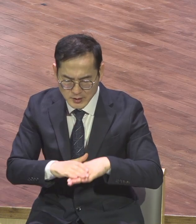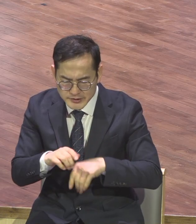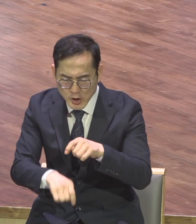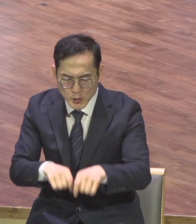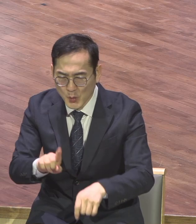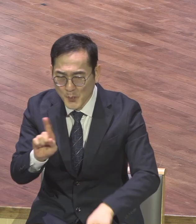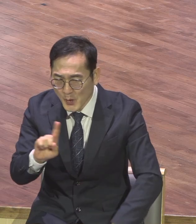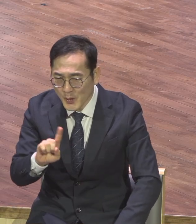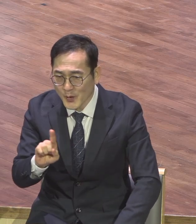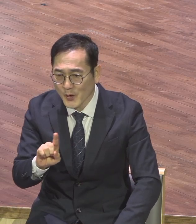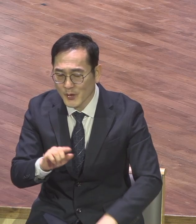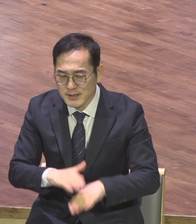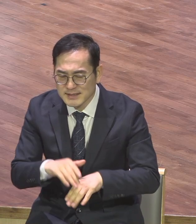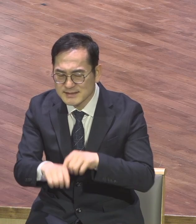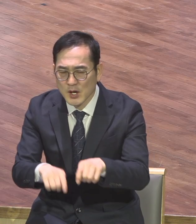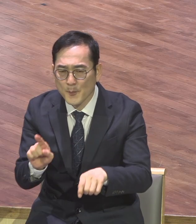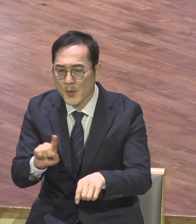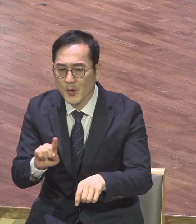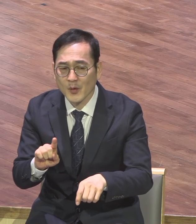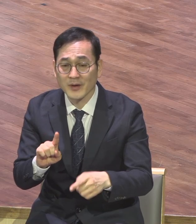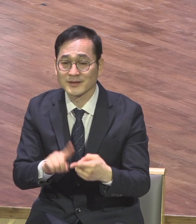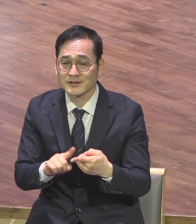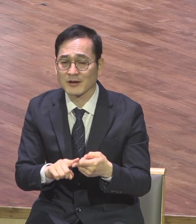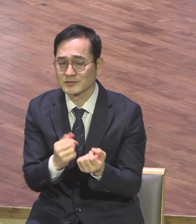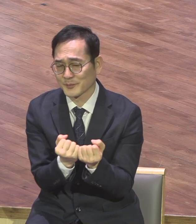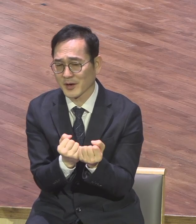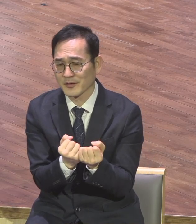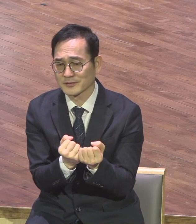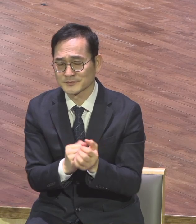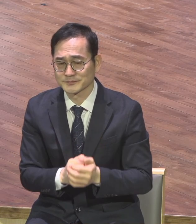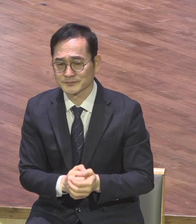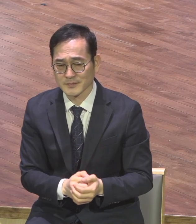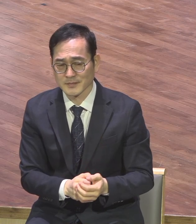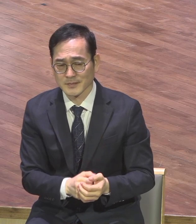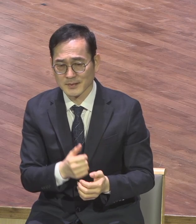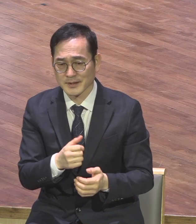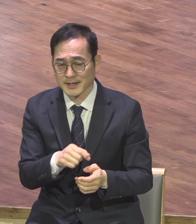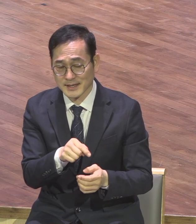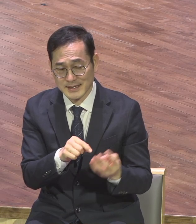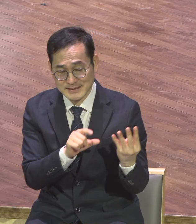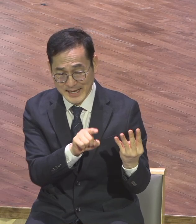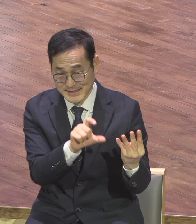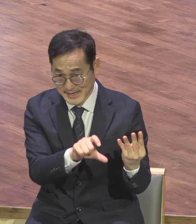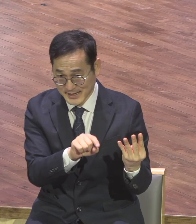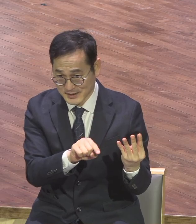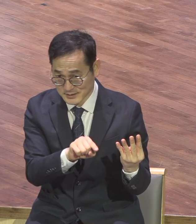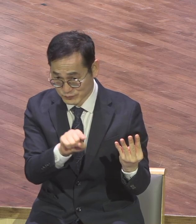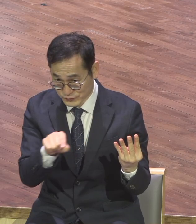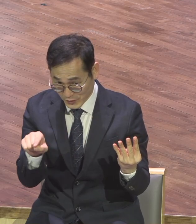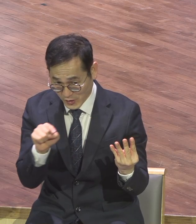말씀을 하고 있어요 애외소의 4장은요 이런 영적 진리의 실천편이다